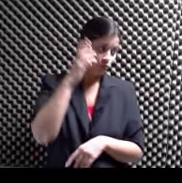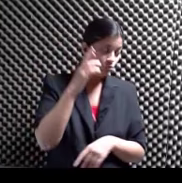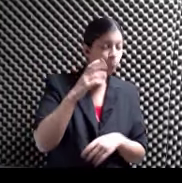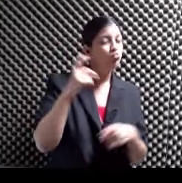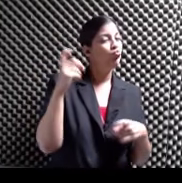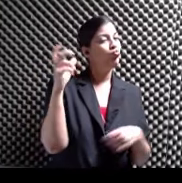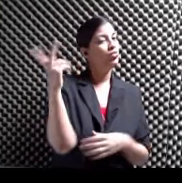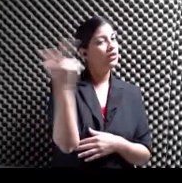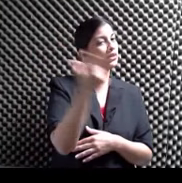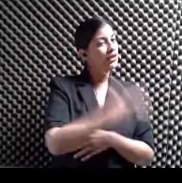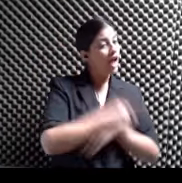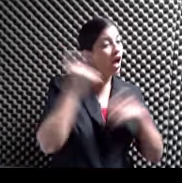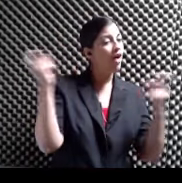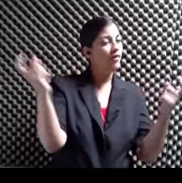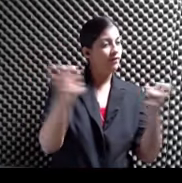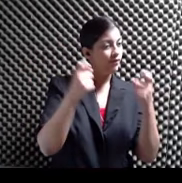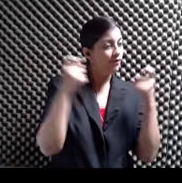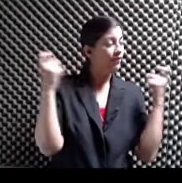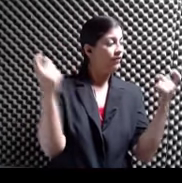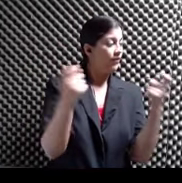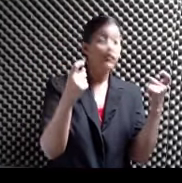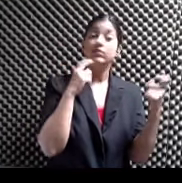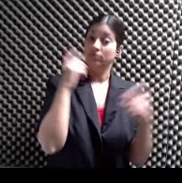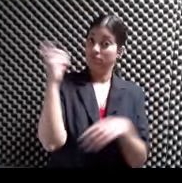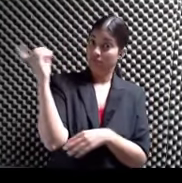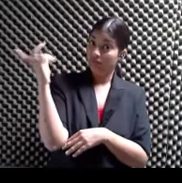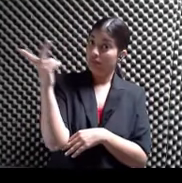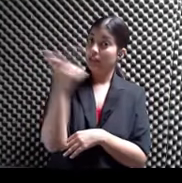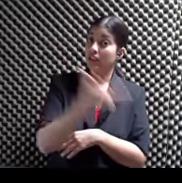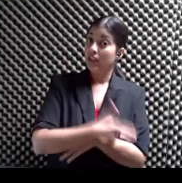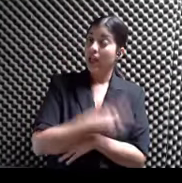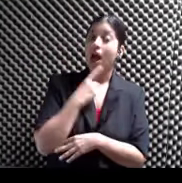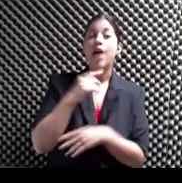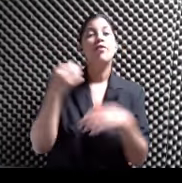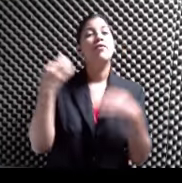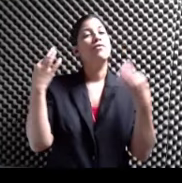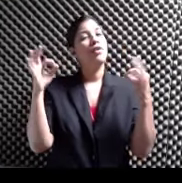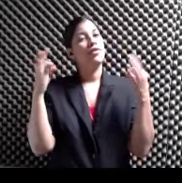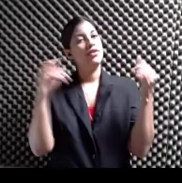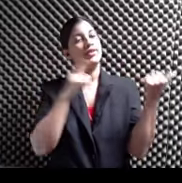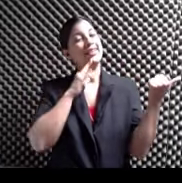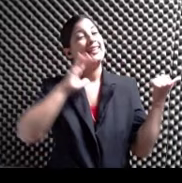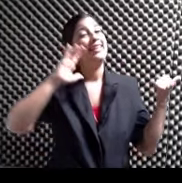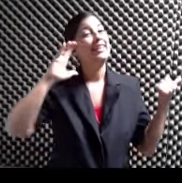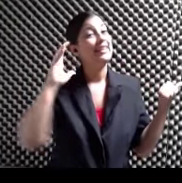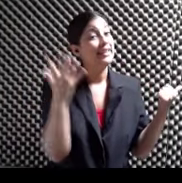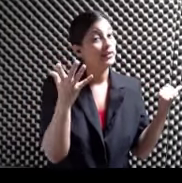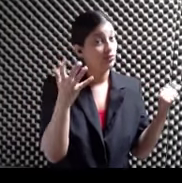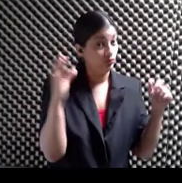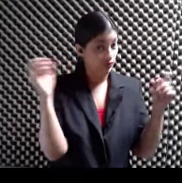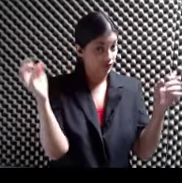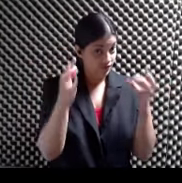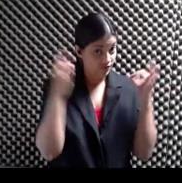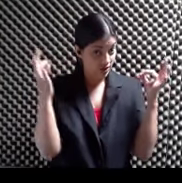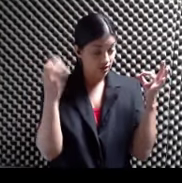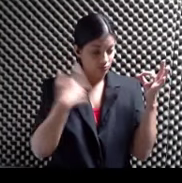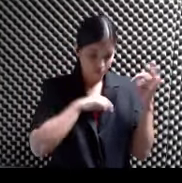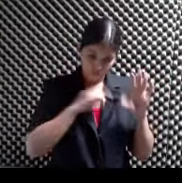son tres días Con distintas actividades Son tres días ahora escogimos el mes de febrero Este es el quinto festival que hacemos El quinto festival Este que